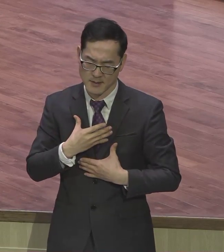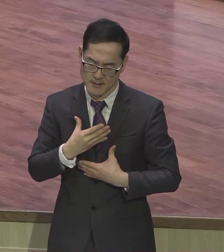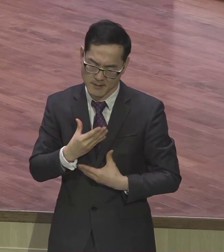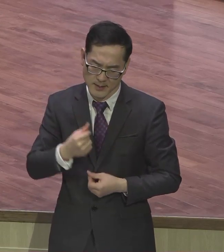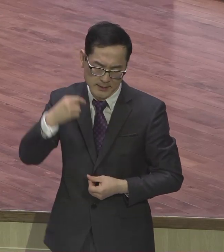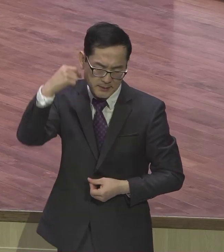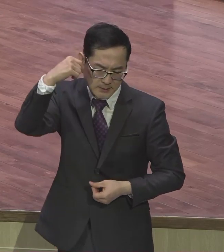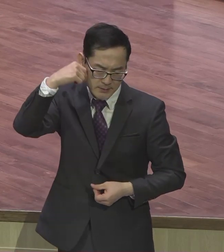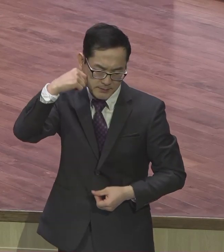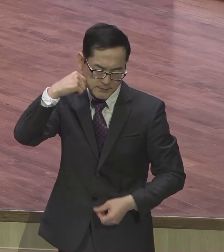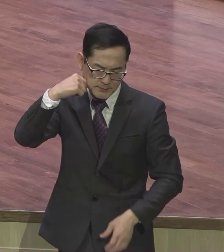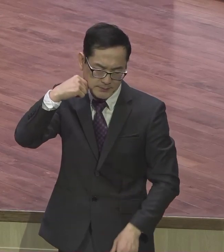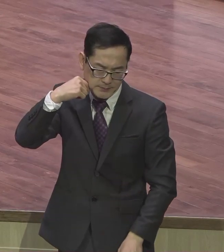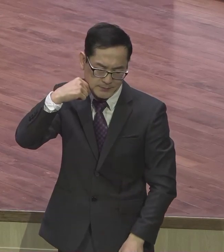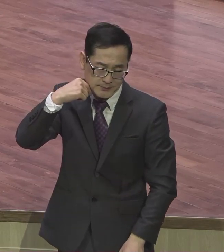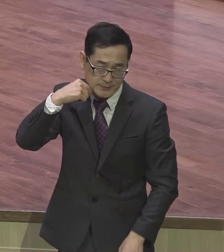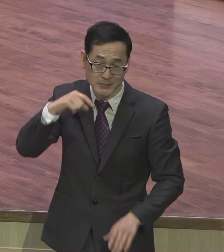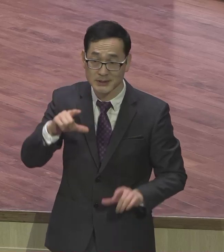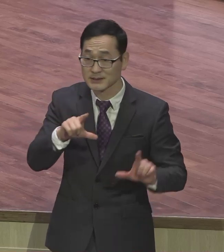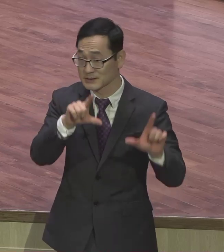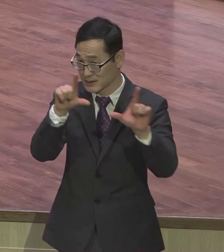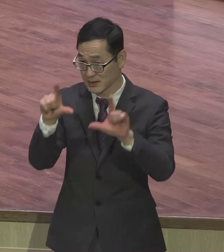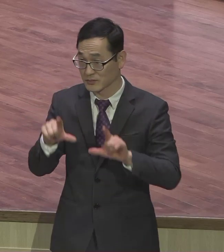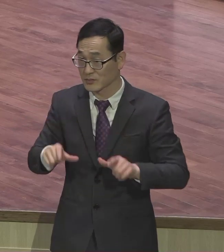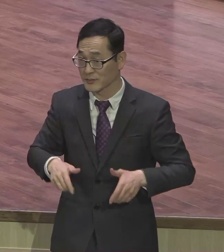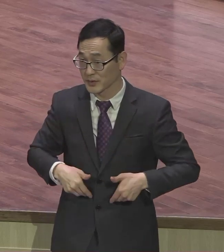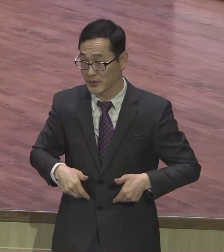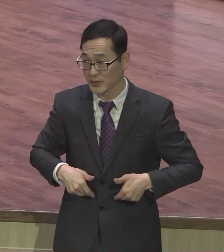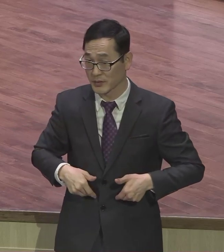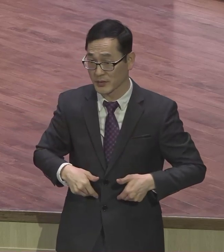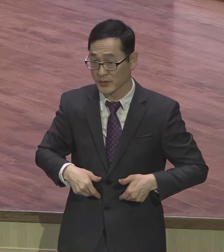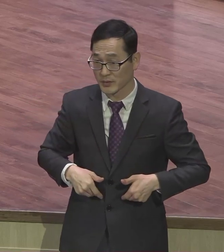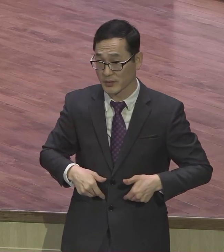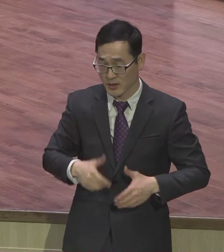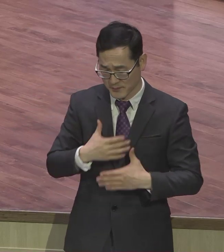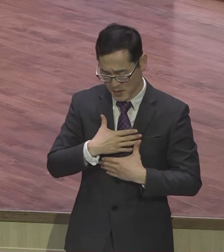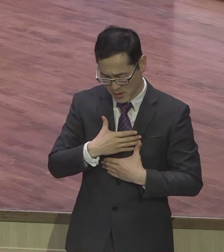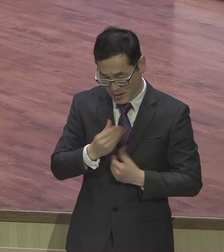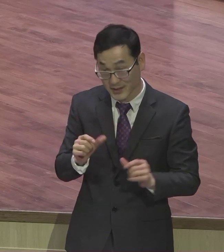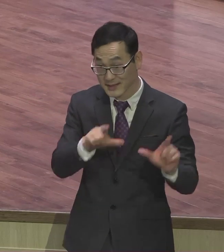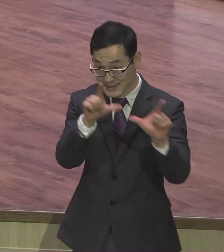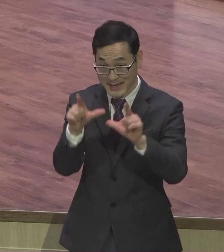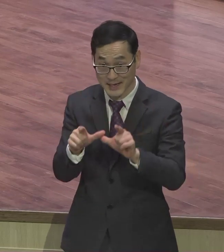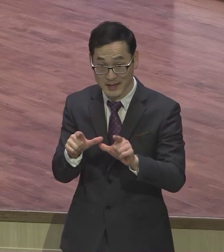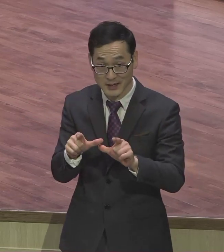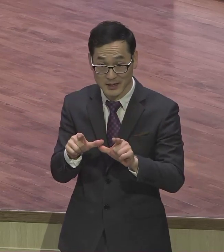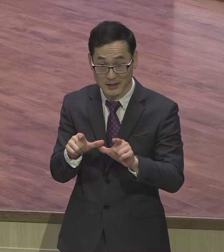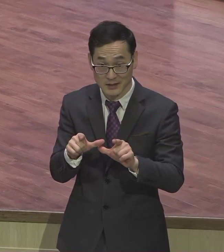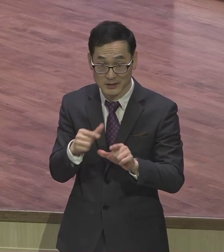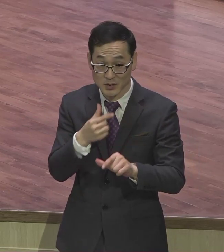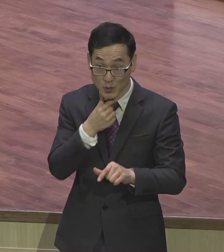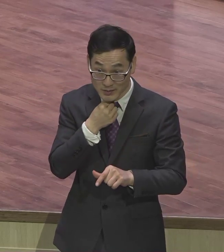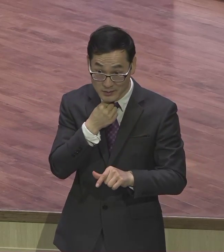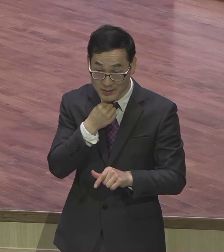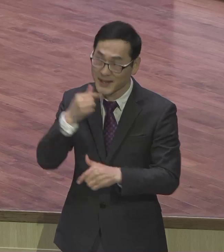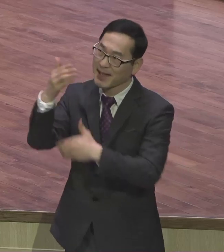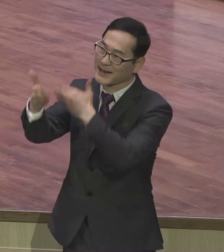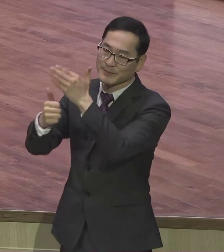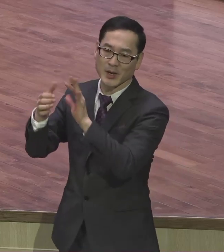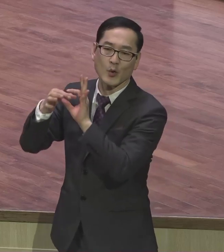어떻게 하면 평안하게 살 수 있느냐 하나님과의 관계에 달려 있어요 돈이